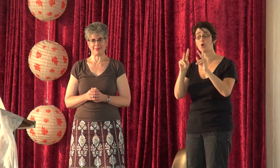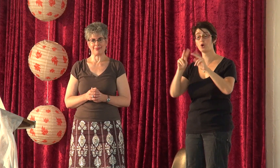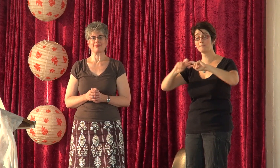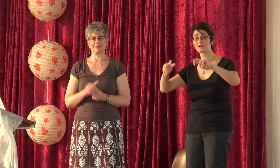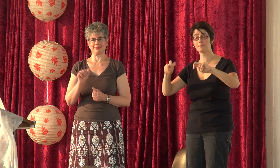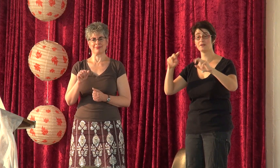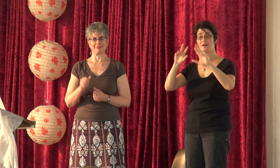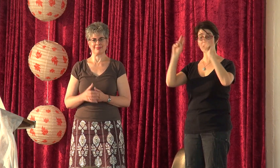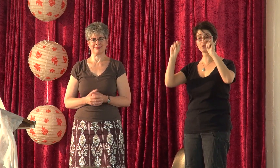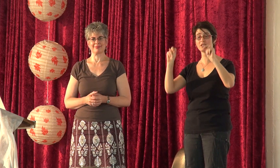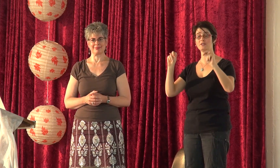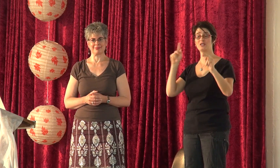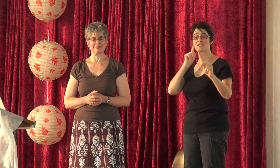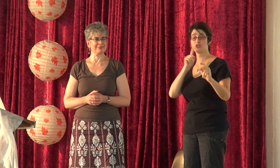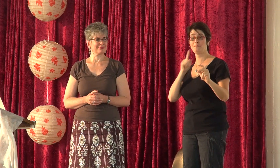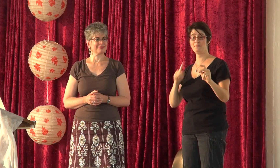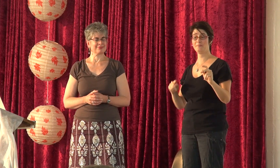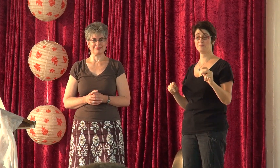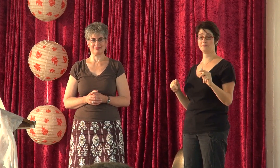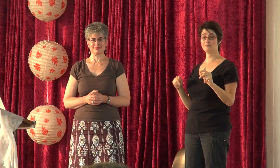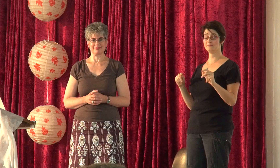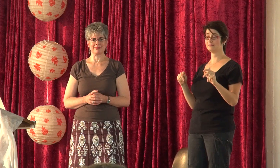לימודי ומחקרים בנושאים שחרשים